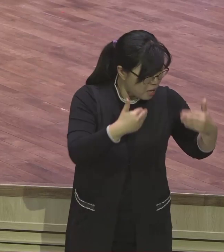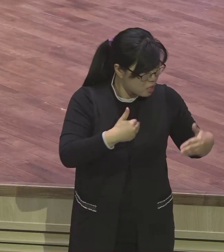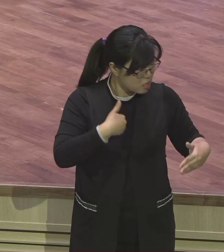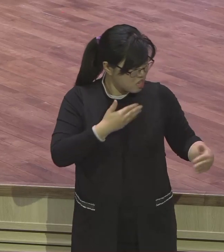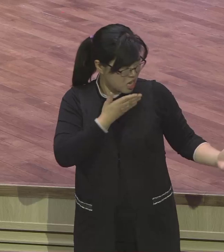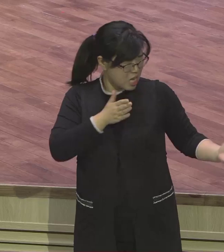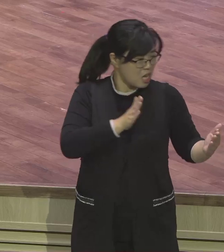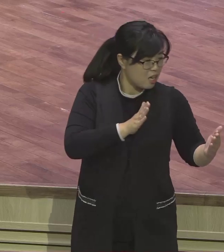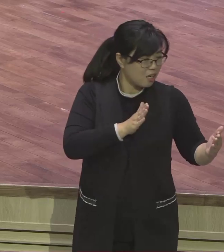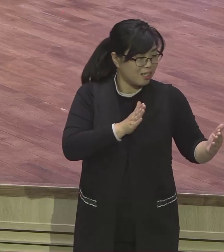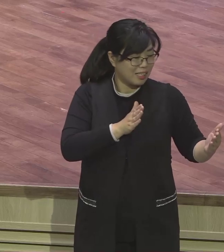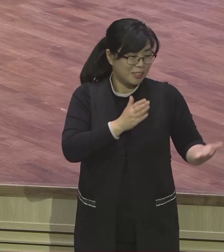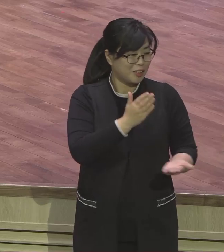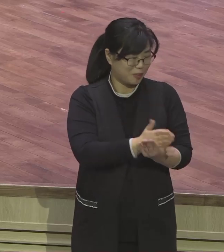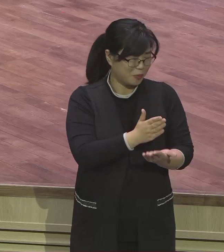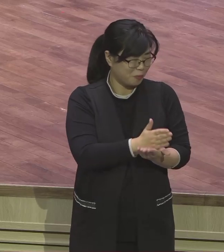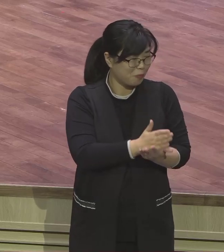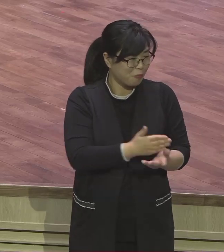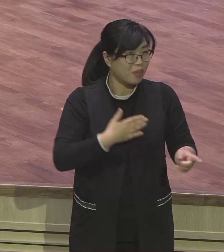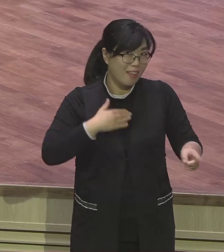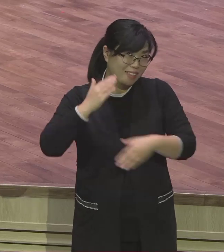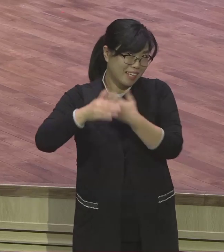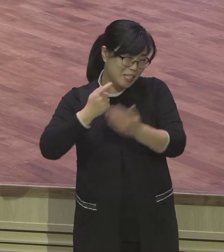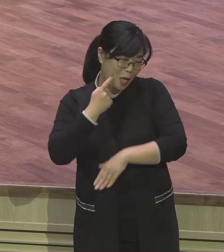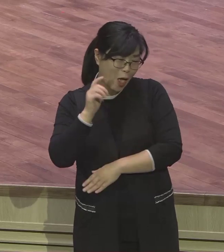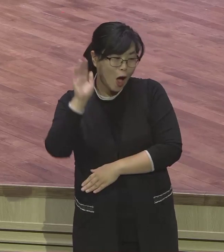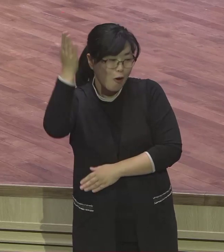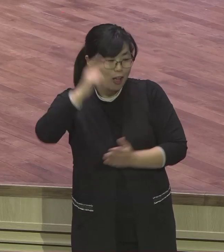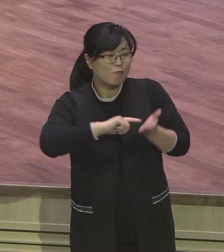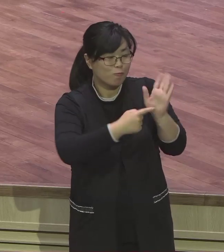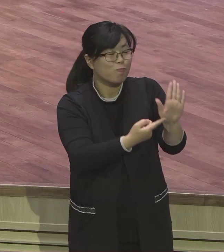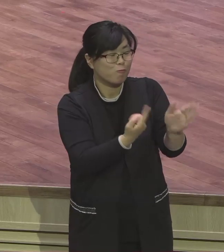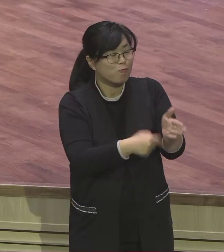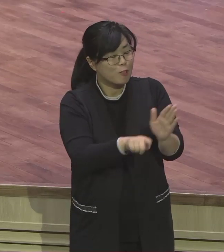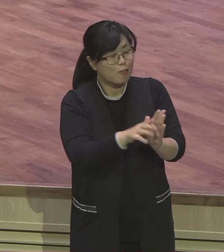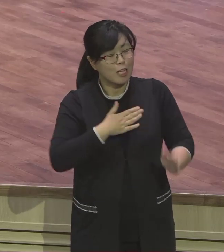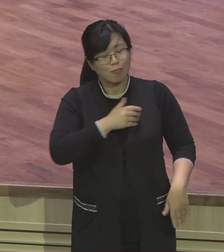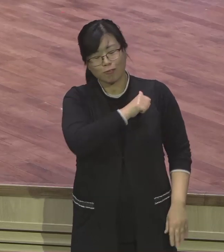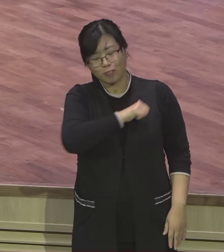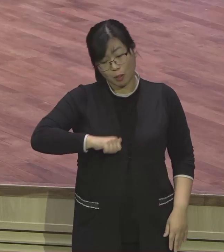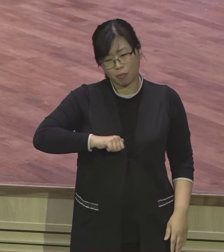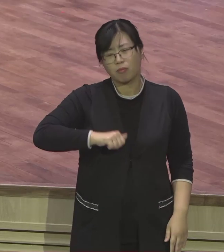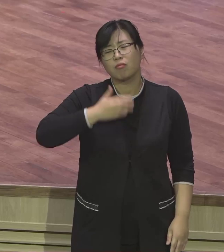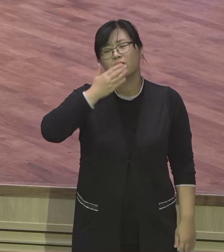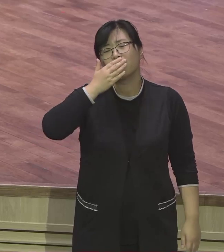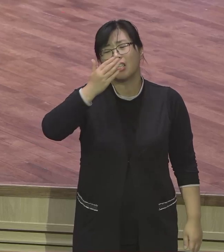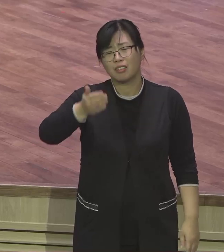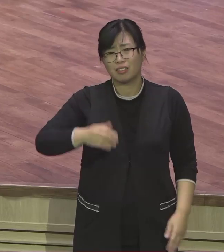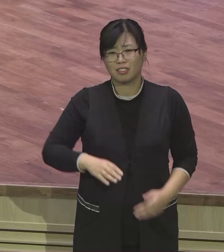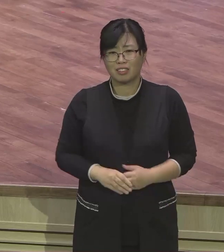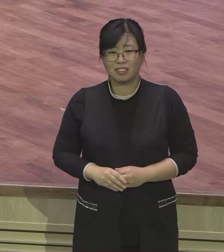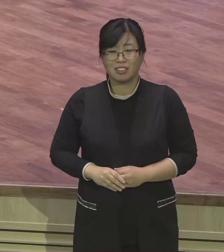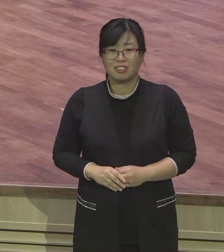내가 누군데 전남하신 하나님 나와 함께 계시는데 아멘. 막 악착을 볶으라고 막